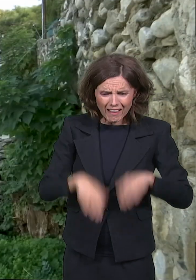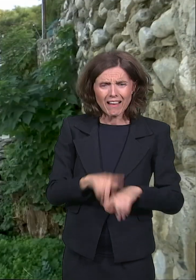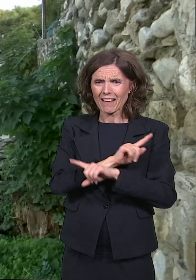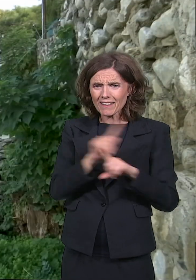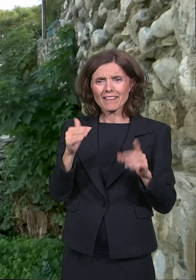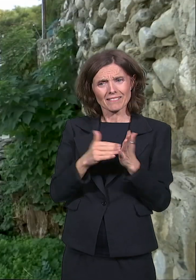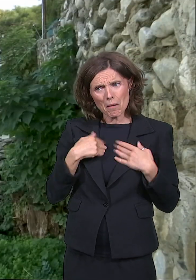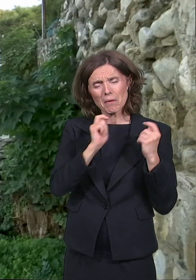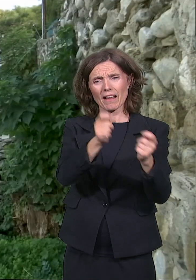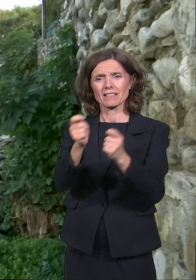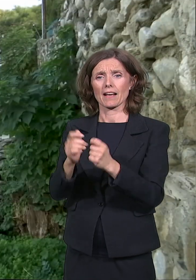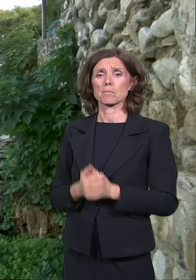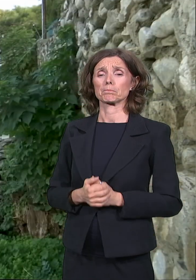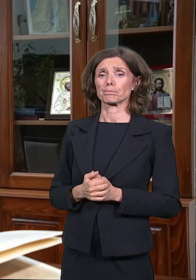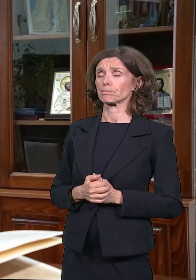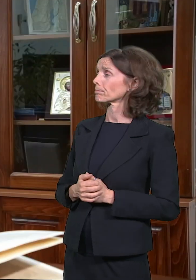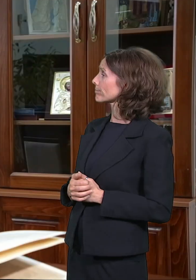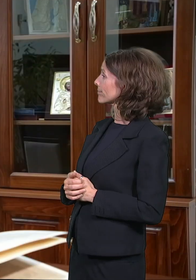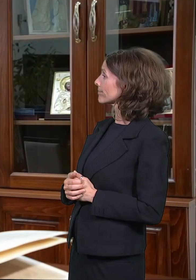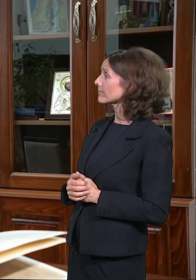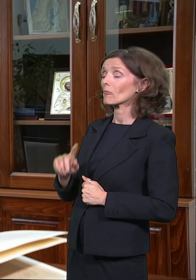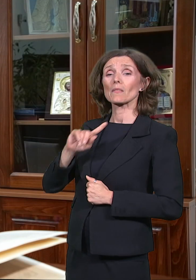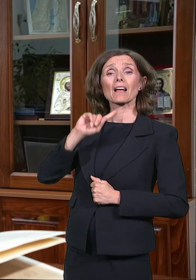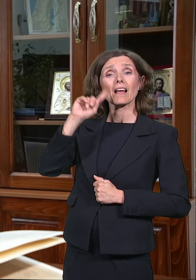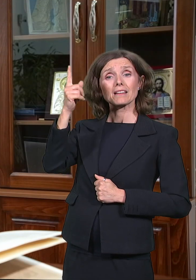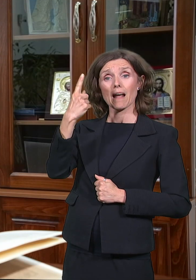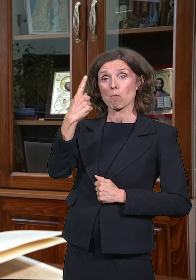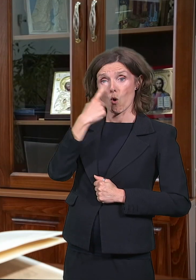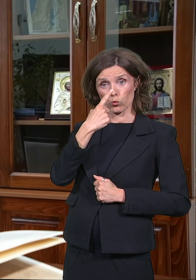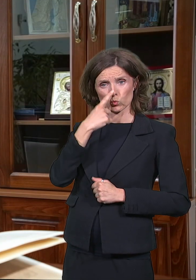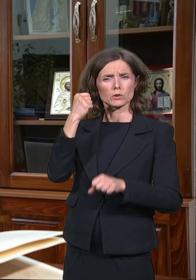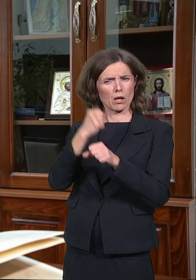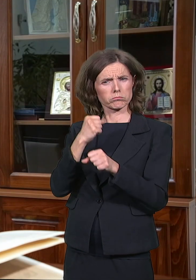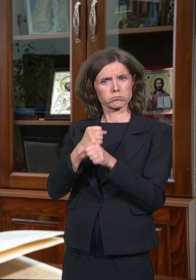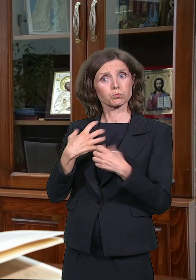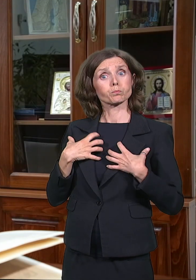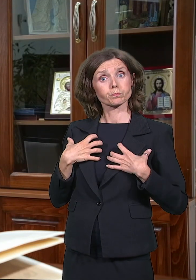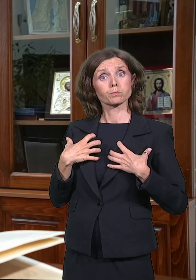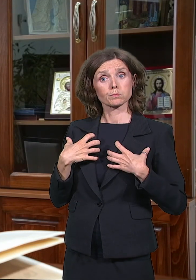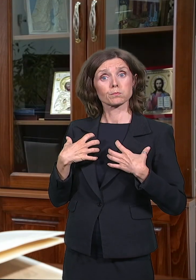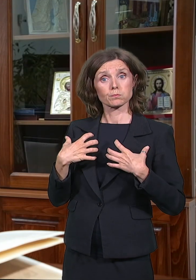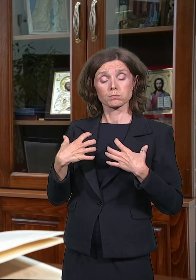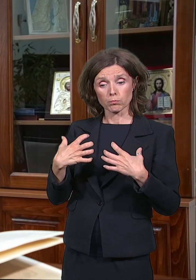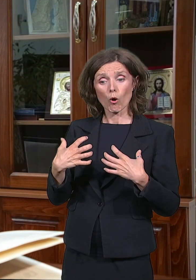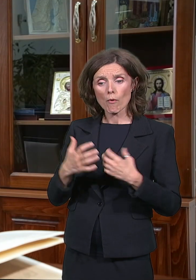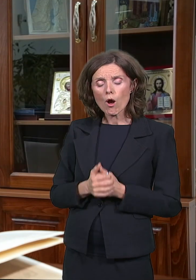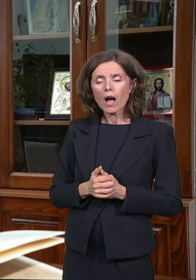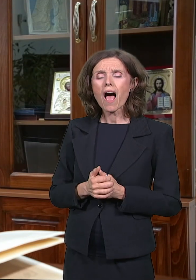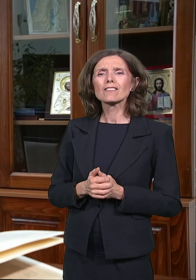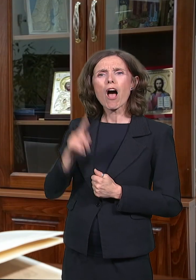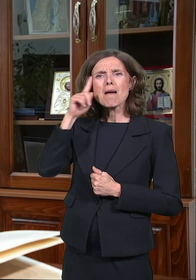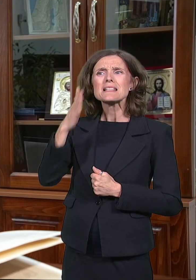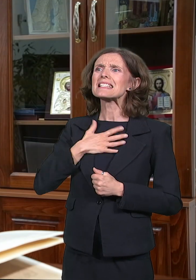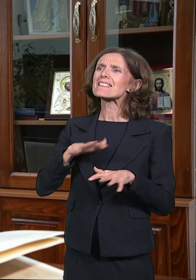On se obogatio u Rusiji, ali to svoje bogatstvo nije zadržao za